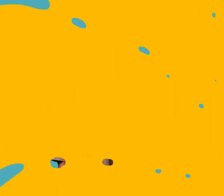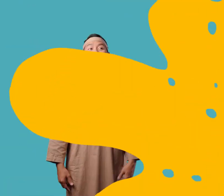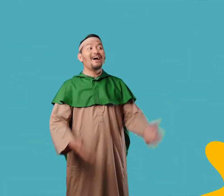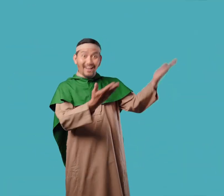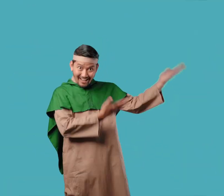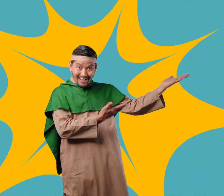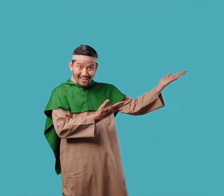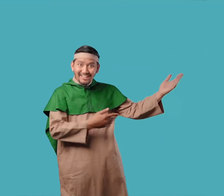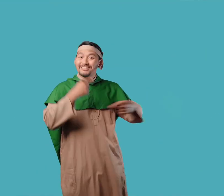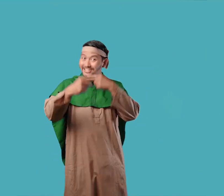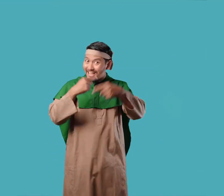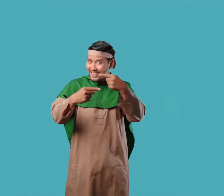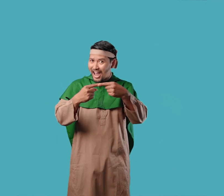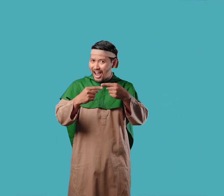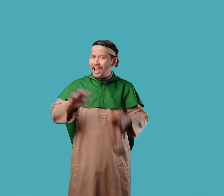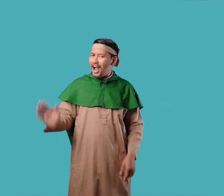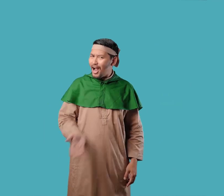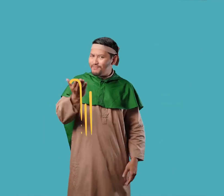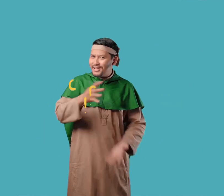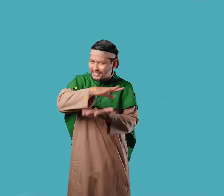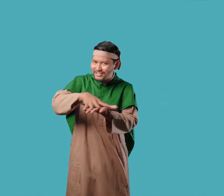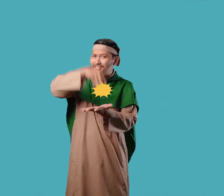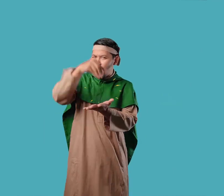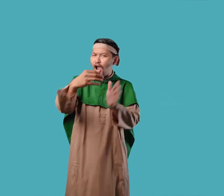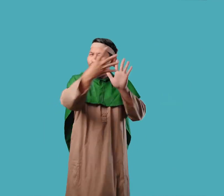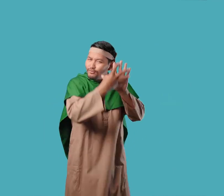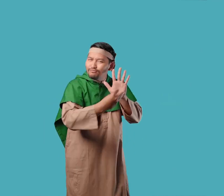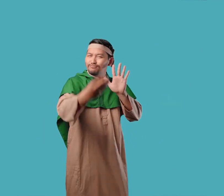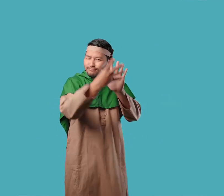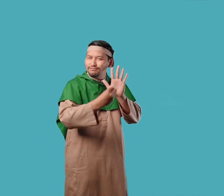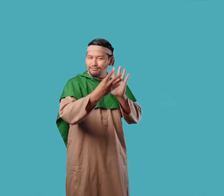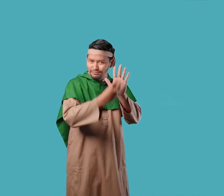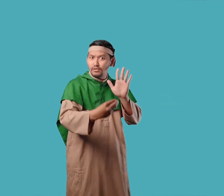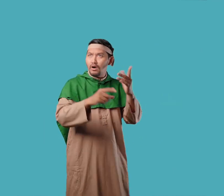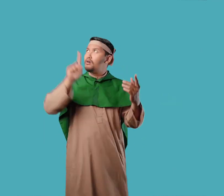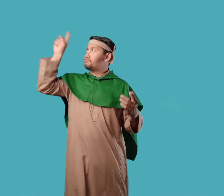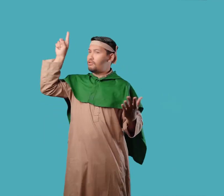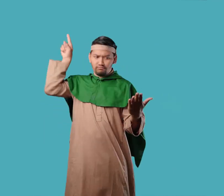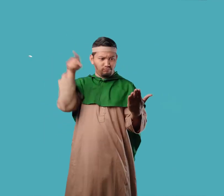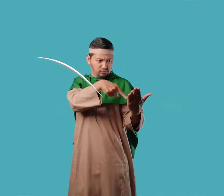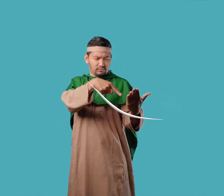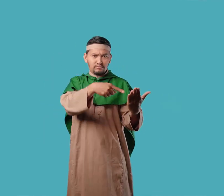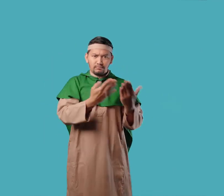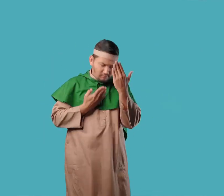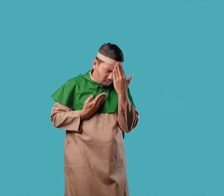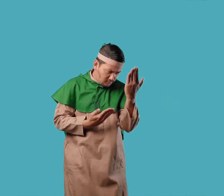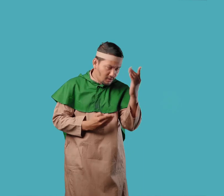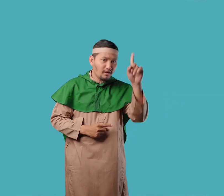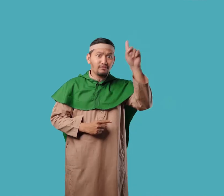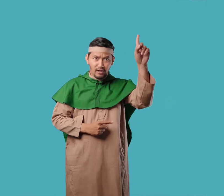Begitulah kisah Nabi Isa Pelajaran yang bisa kita ambil adalah Patuh pada semua perintah